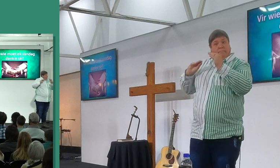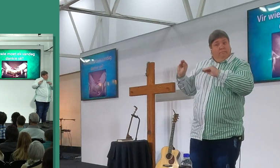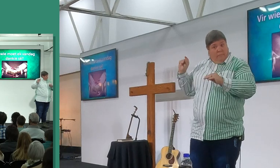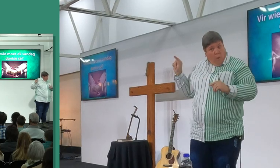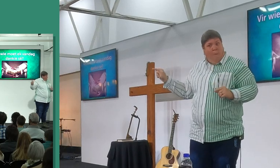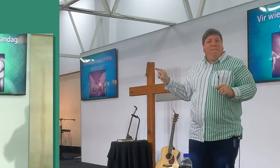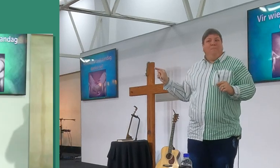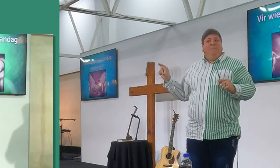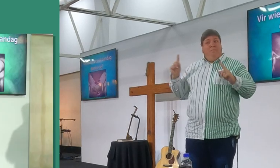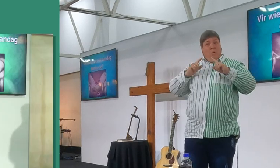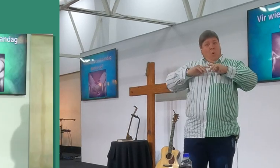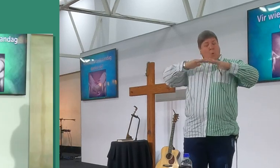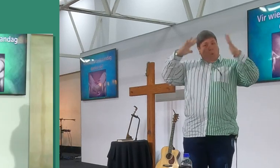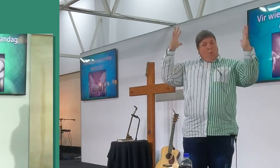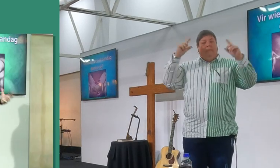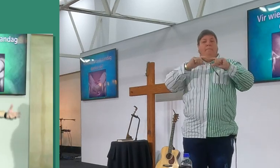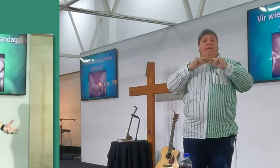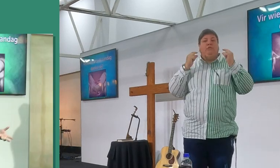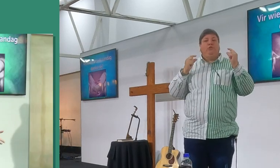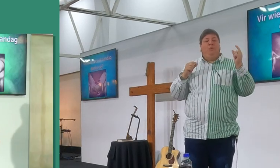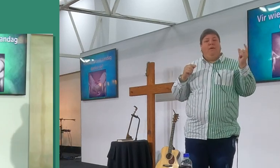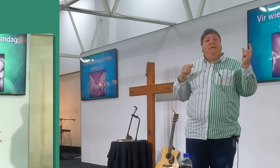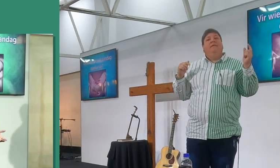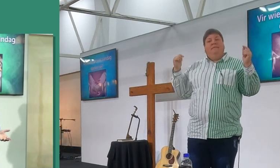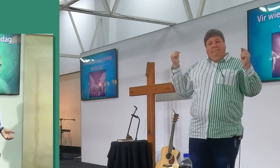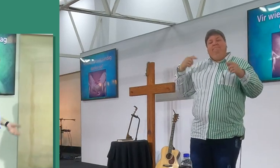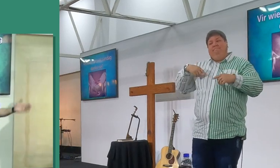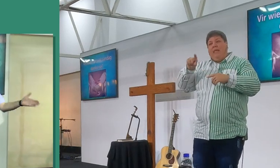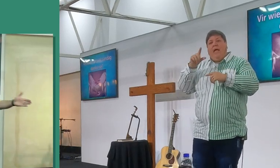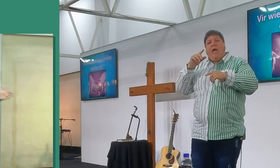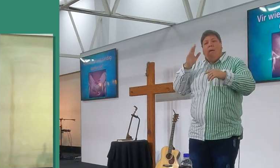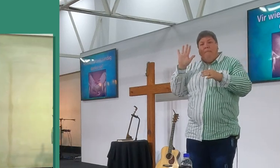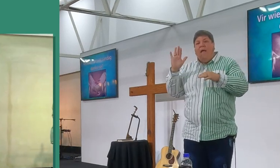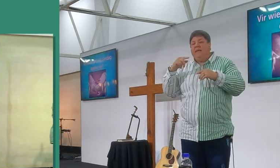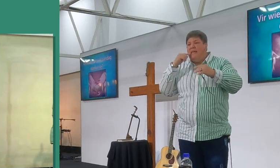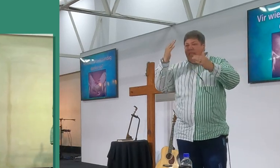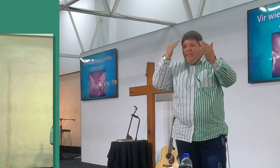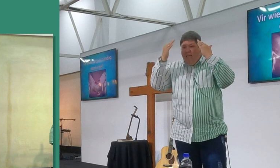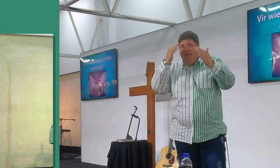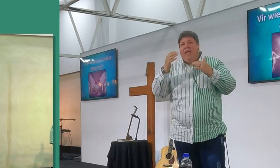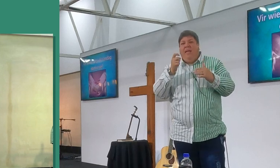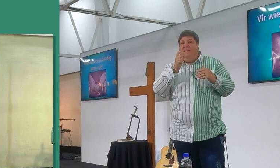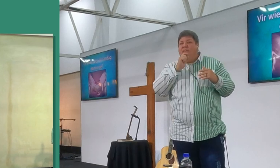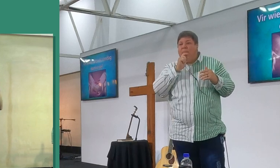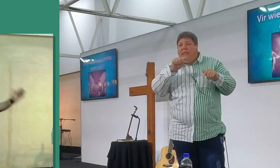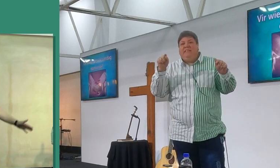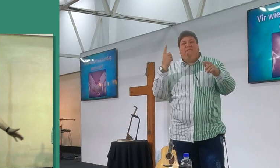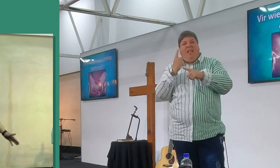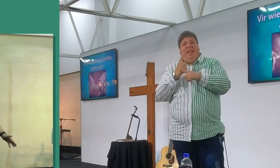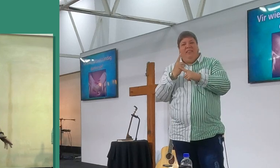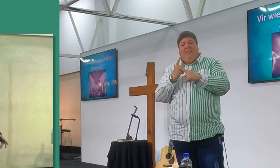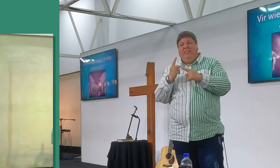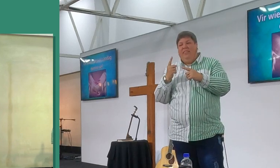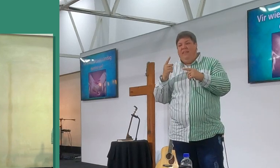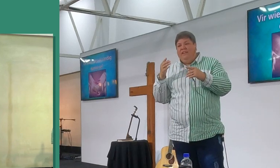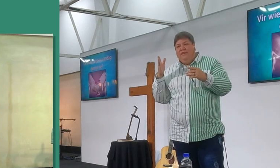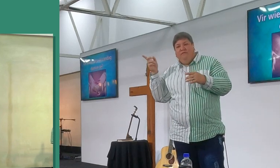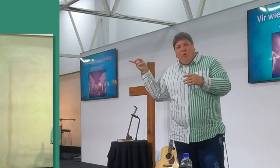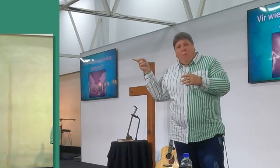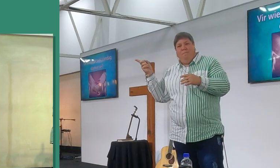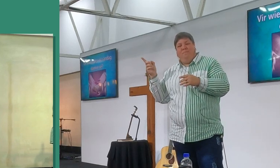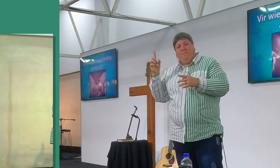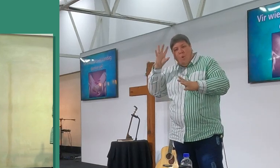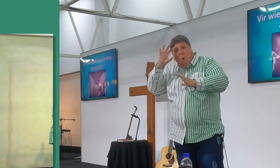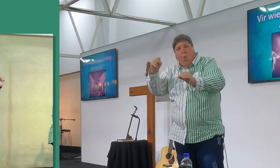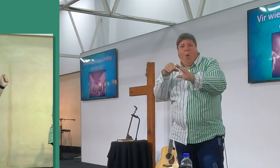en so ek gaan sê toe vir om dankie, ek het vir een paar docenten gaan dankie sê, en ek wens, ek kon vir my onderwijzer, op sondeschool, wat in my bele